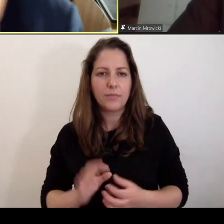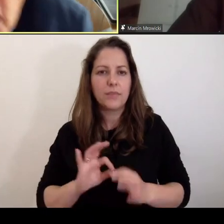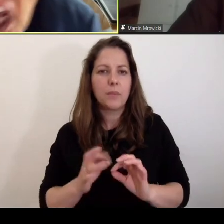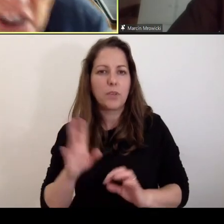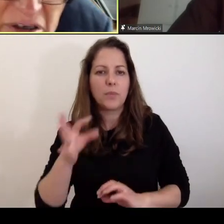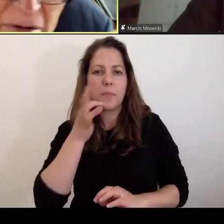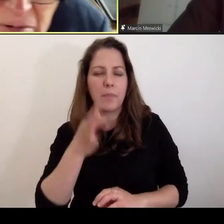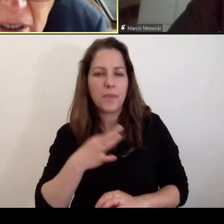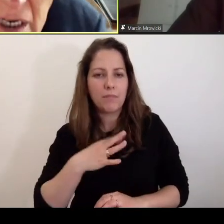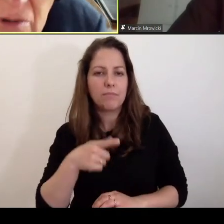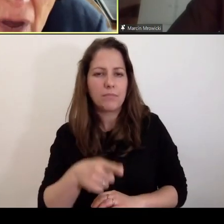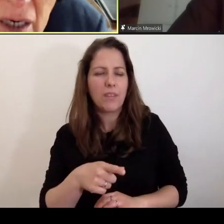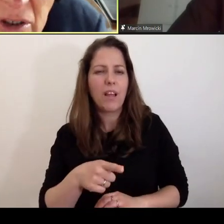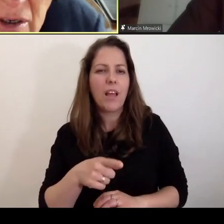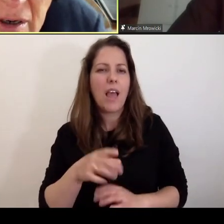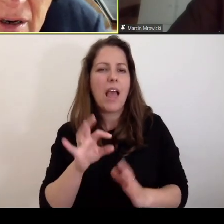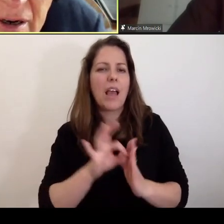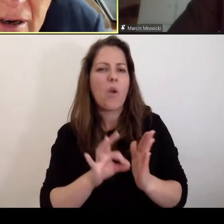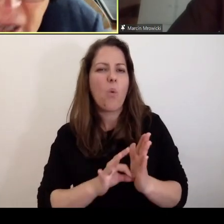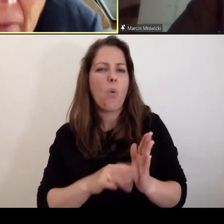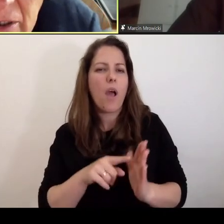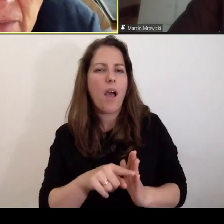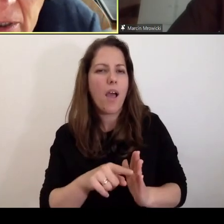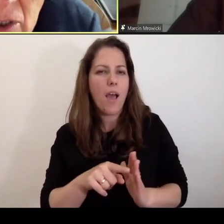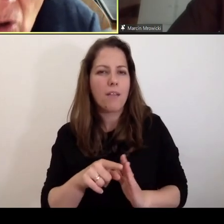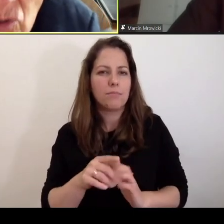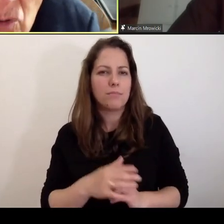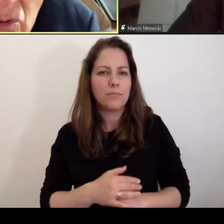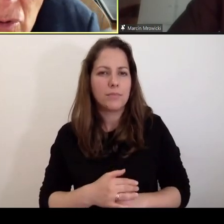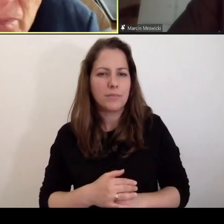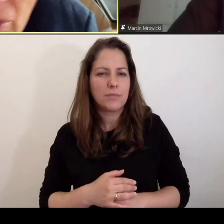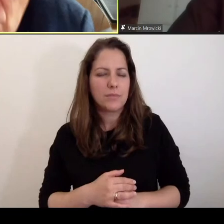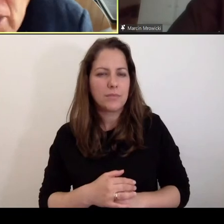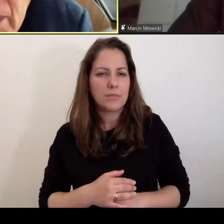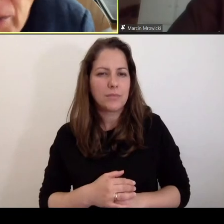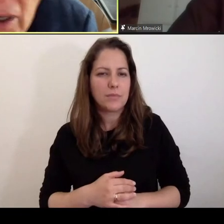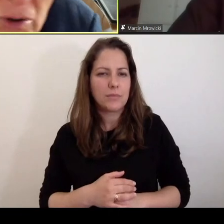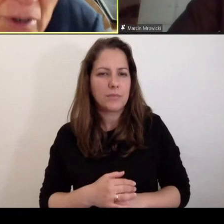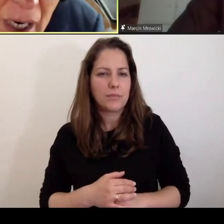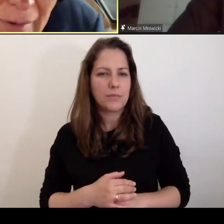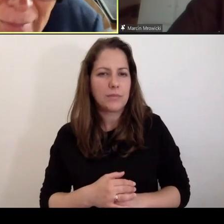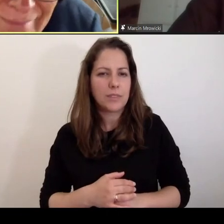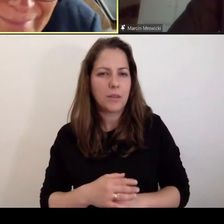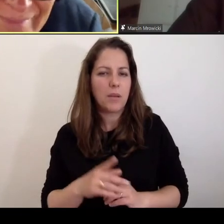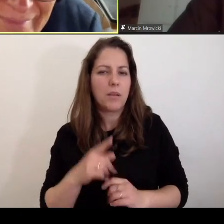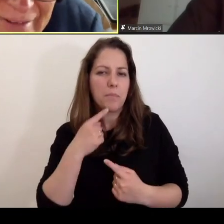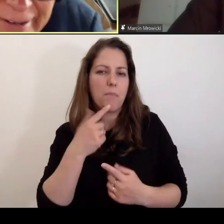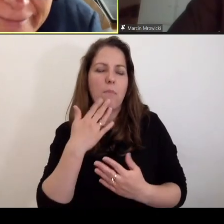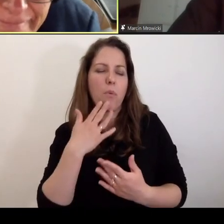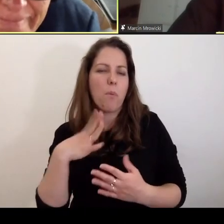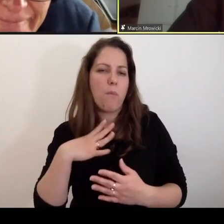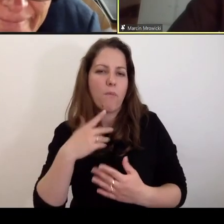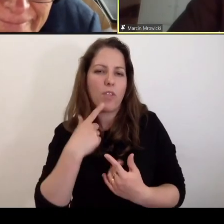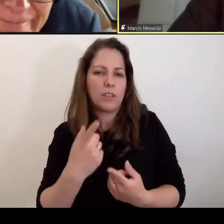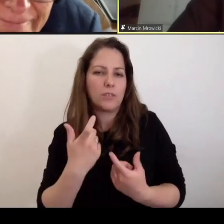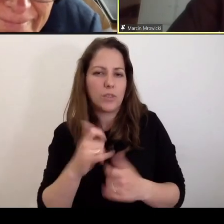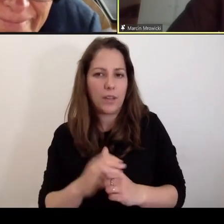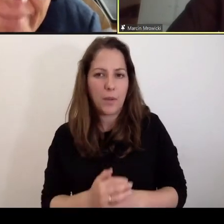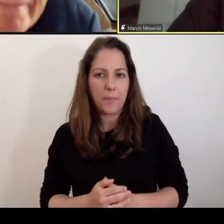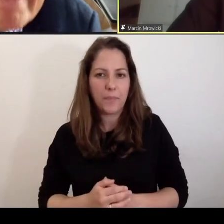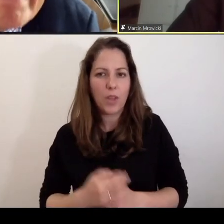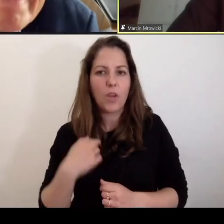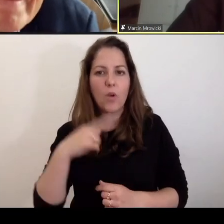tutaj regułą jest areszt. Tu jest regułą areszt. I nie ma co sobie mylić oczu, pomimo, że zapisano co innego. Rozumiem.